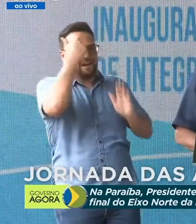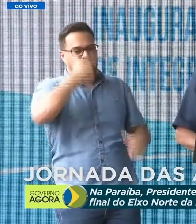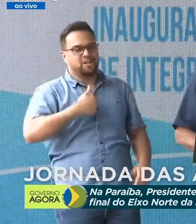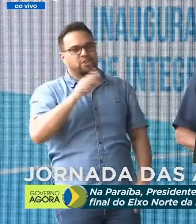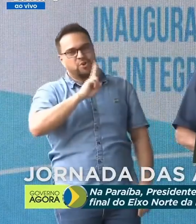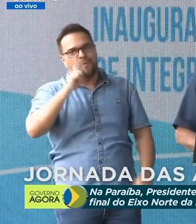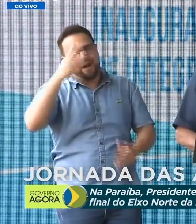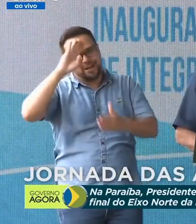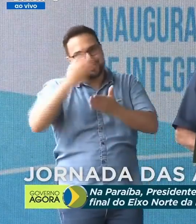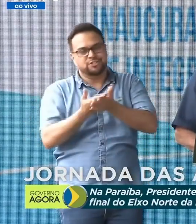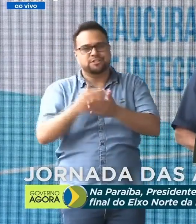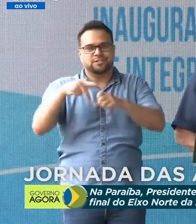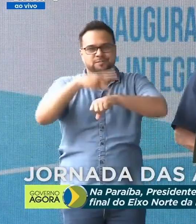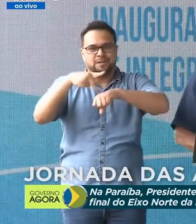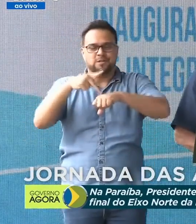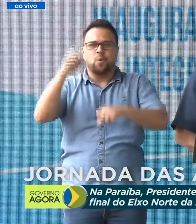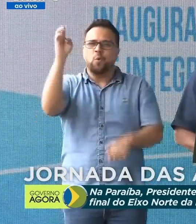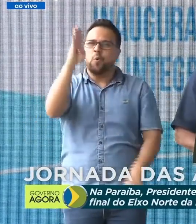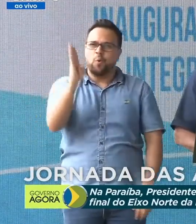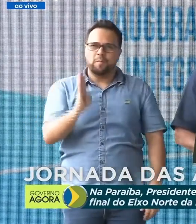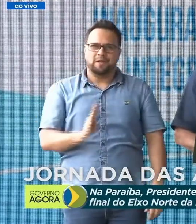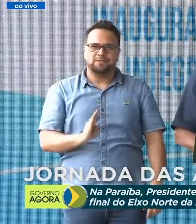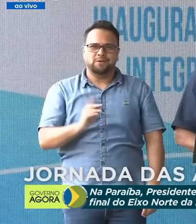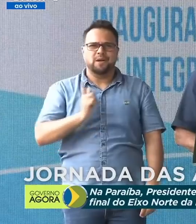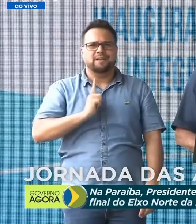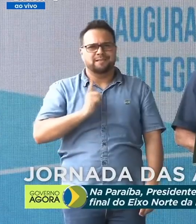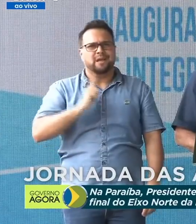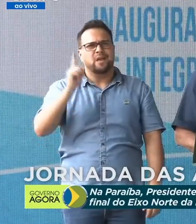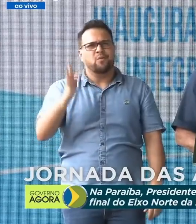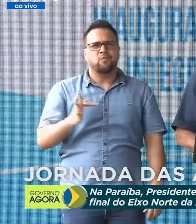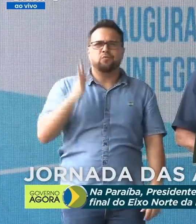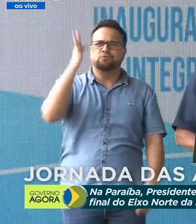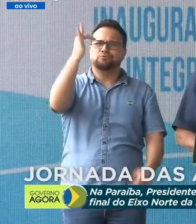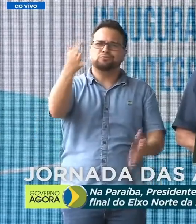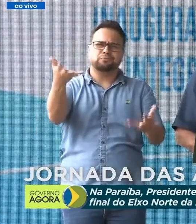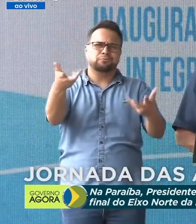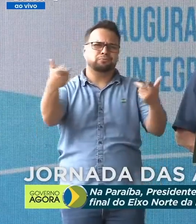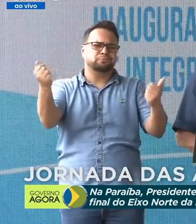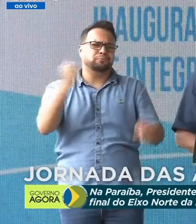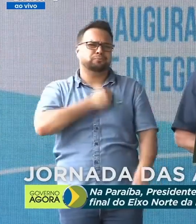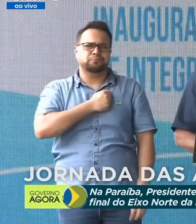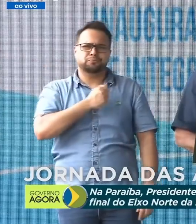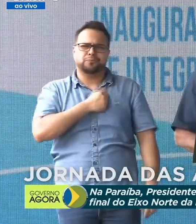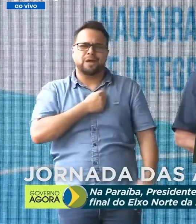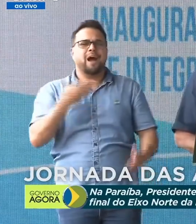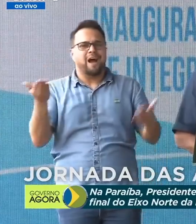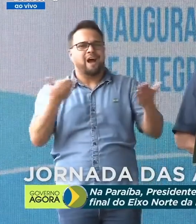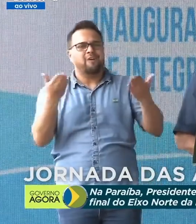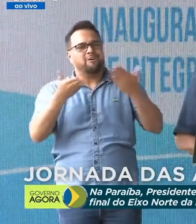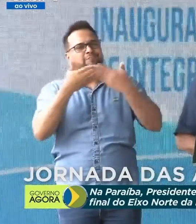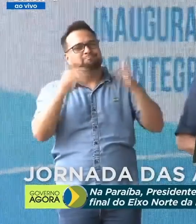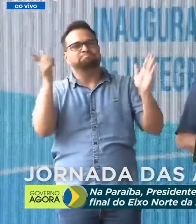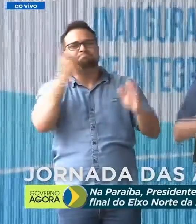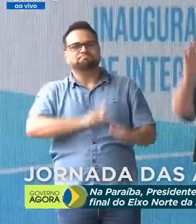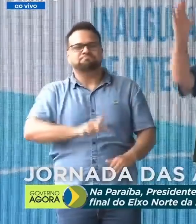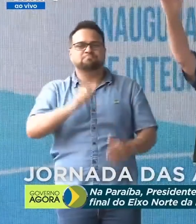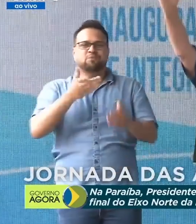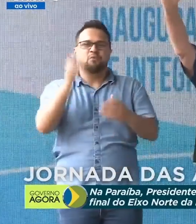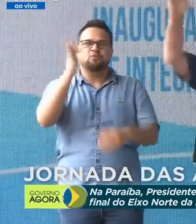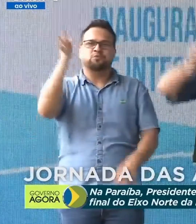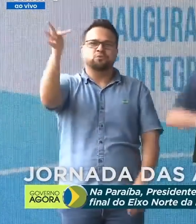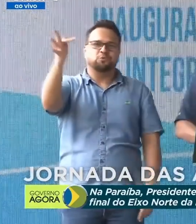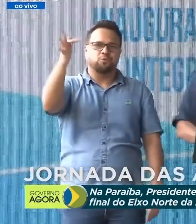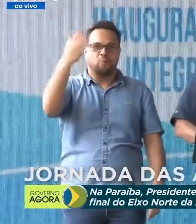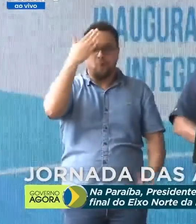pátria. O Brasil tem um grande futuro. E esse futuro chegou. Muito obrigado a todos